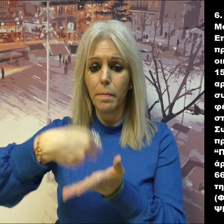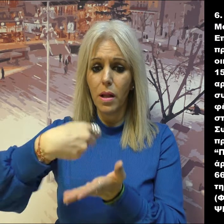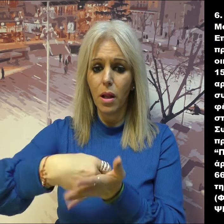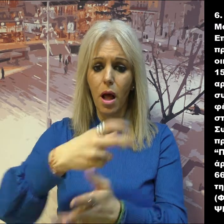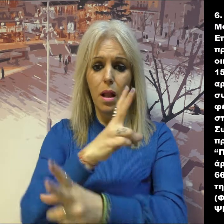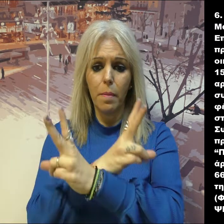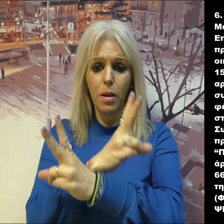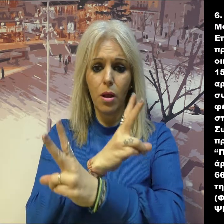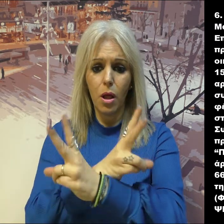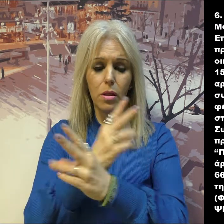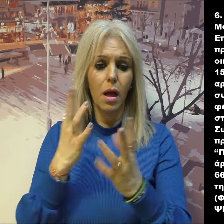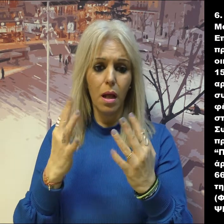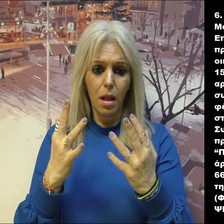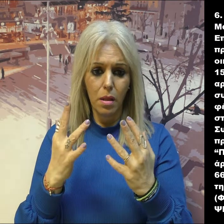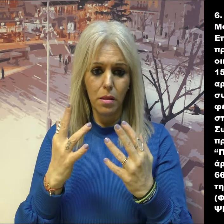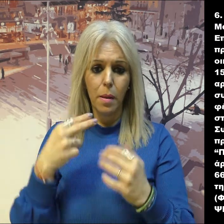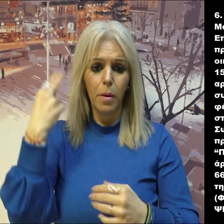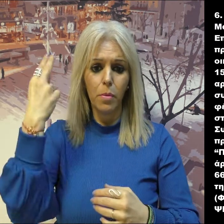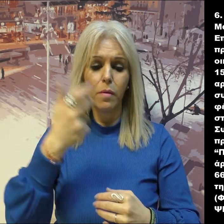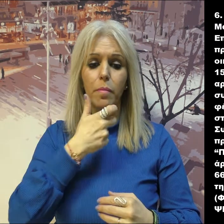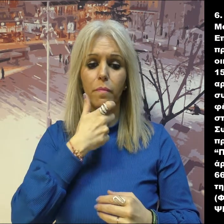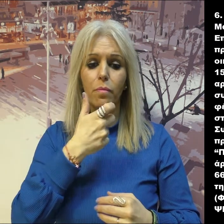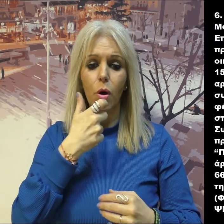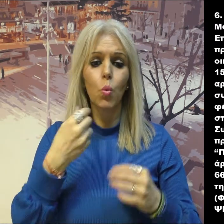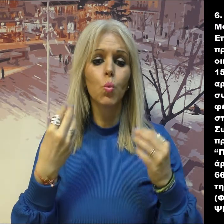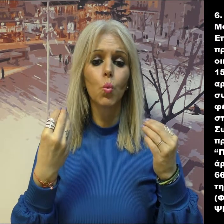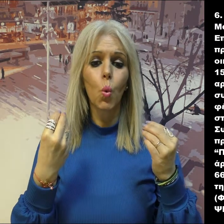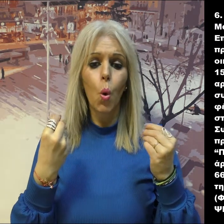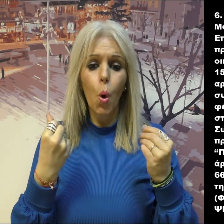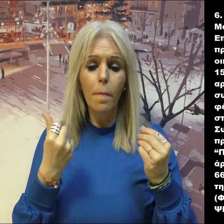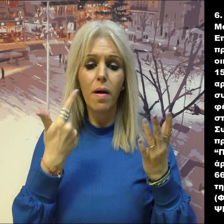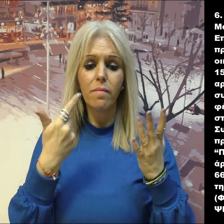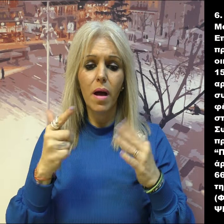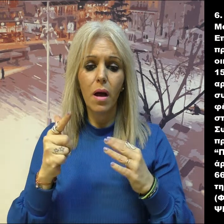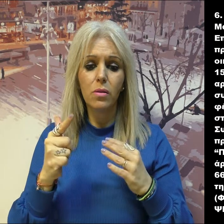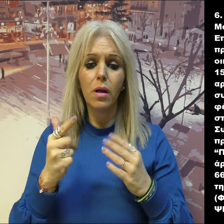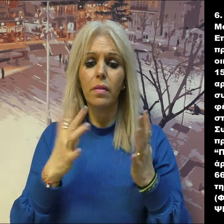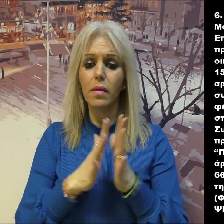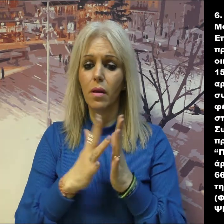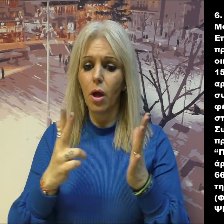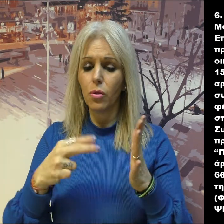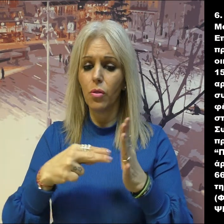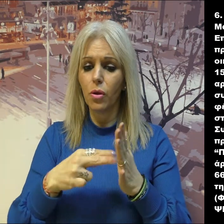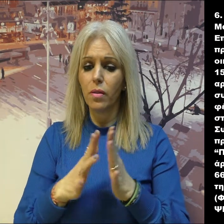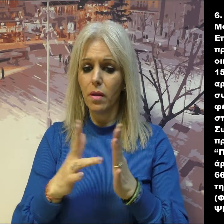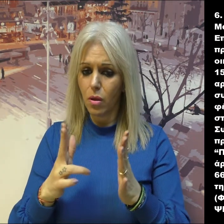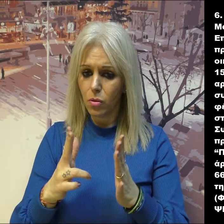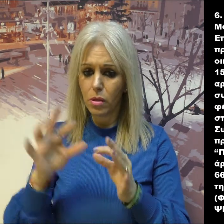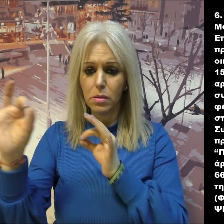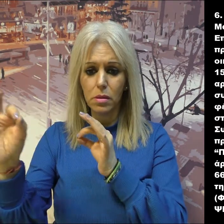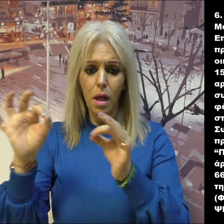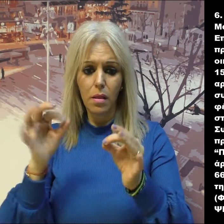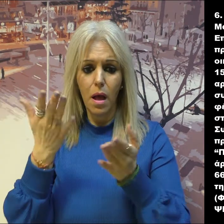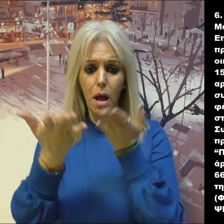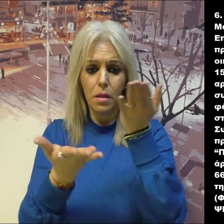στιγεία της διανομής 1983 του συνοικισμού Χαραυγής, ως διαθέσιμο προοριζόμενο για γήπεδο και ως πράσινο.